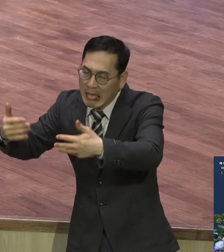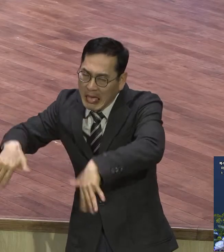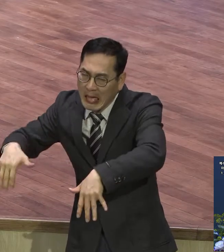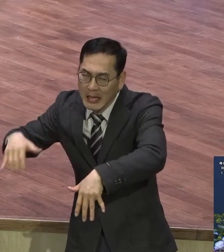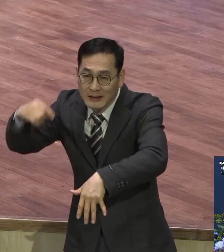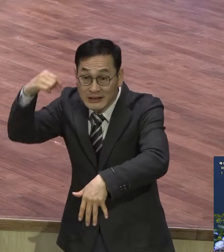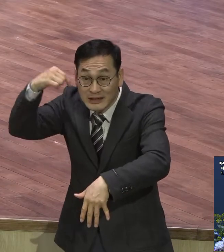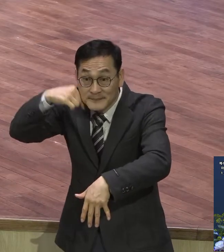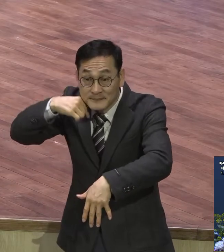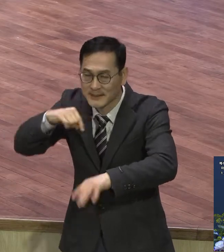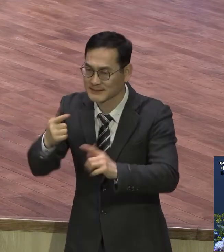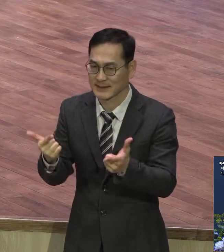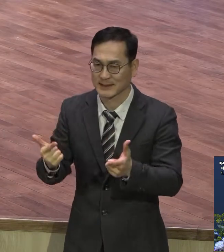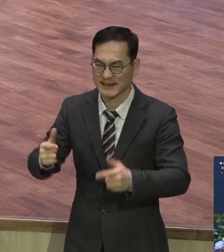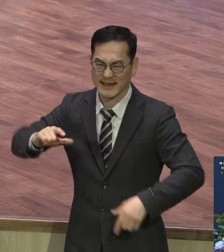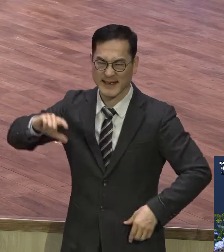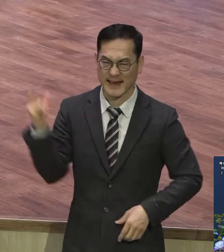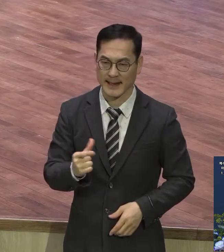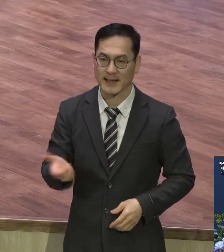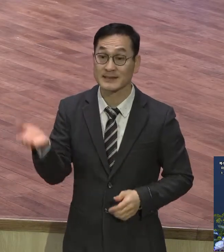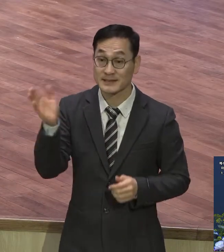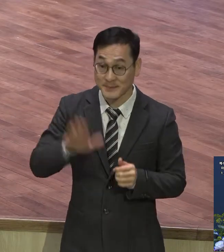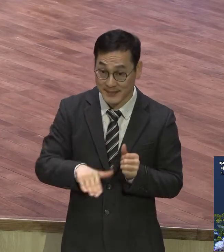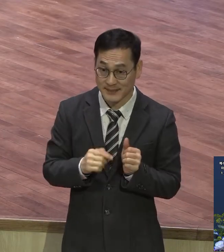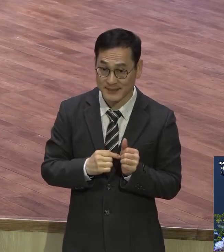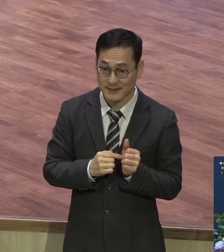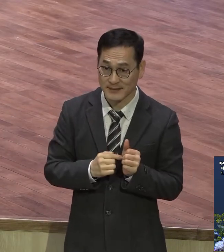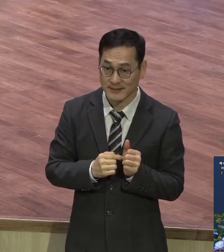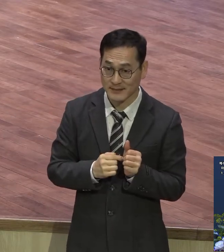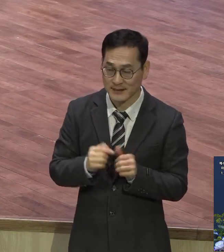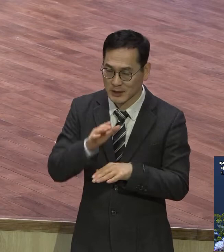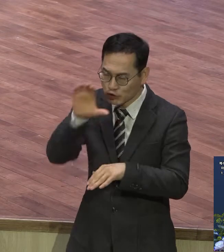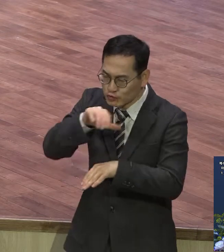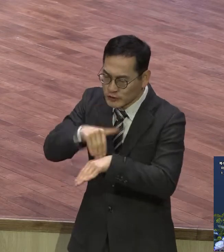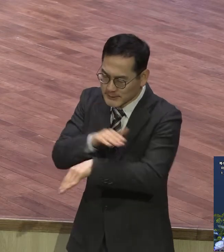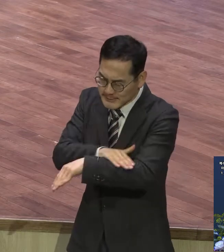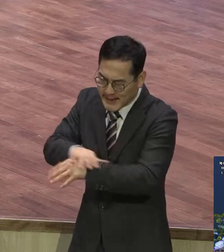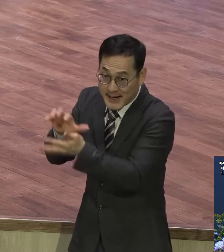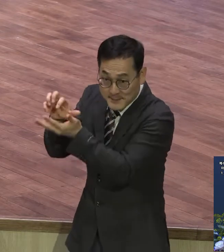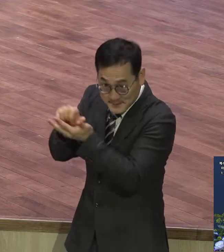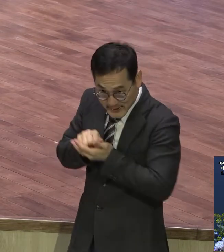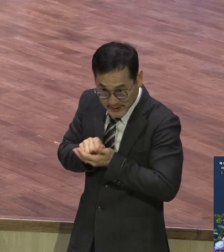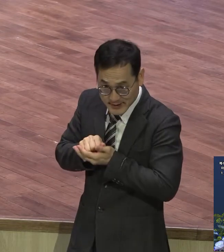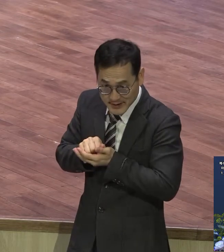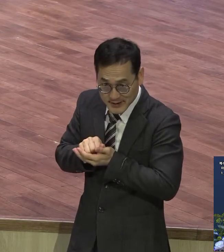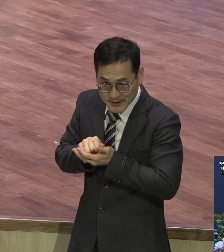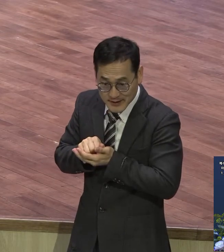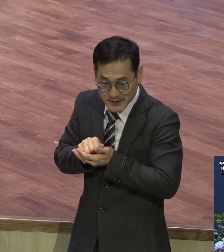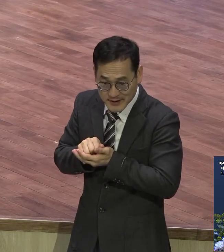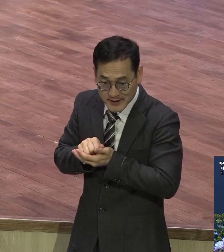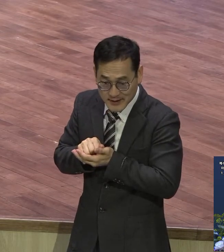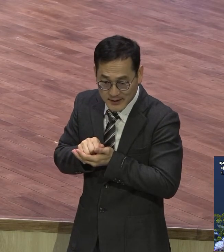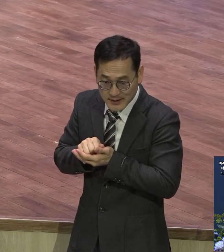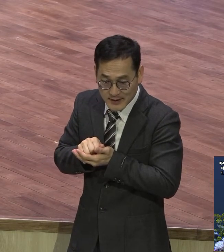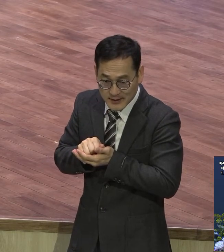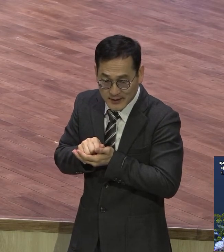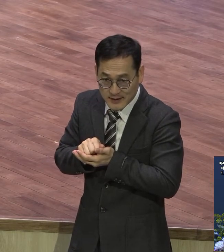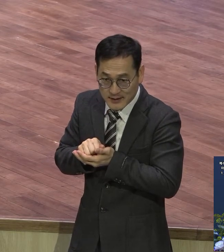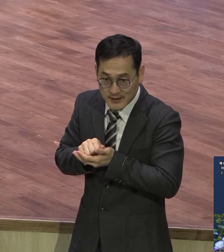강하고 힘이 있지만 잘 훈련을 받아서 그래서 필요한 곳에 유익하게